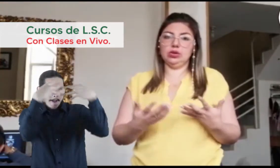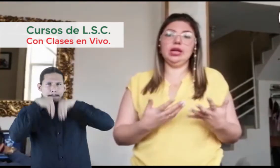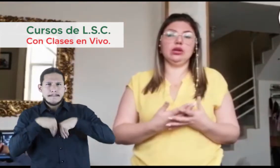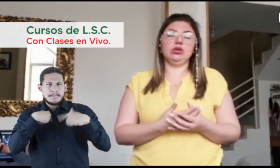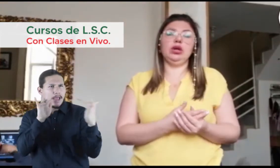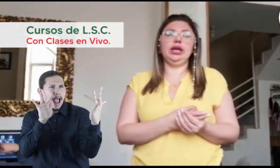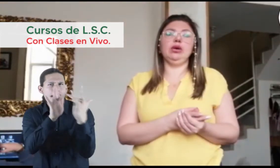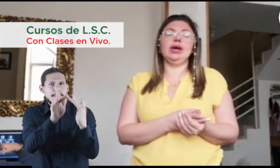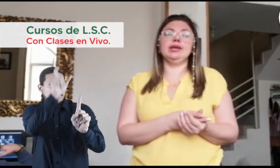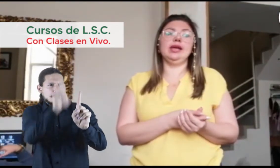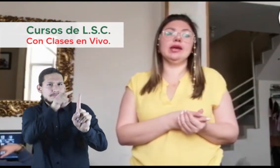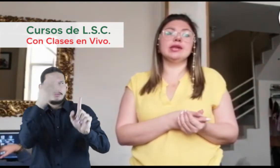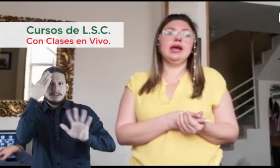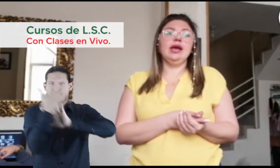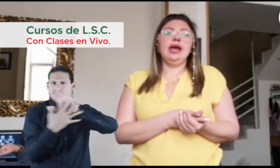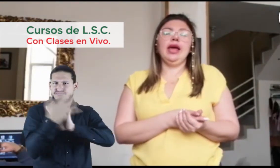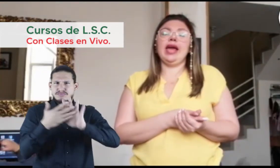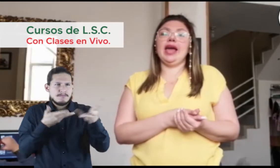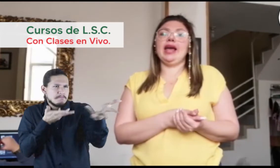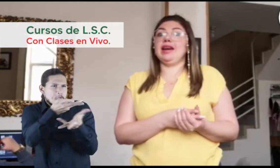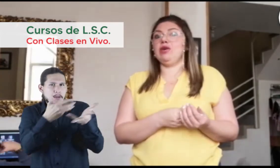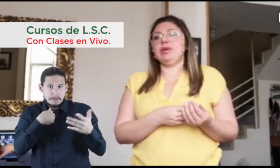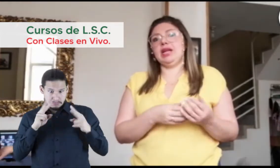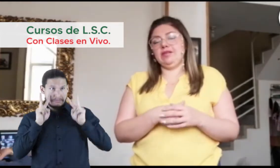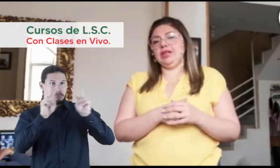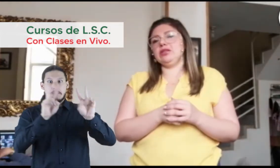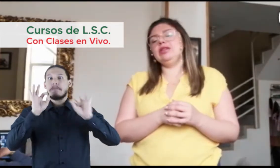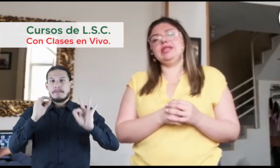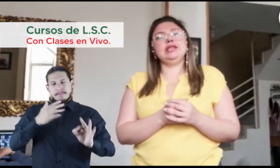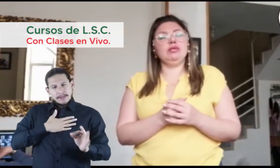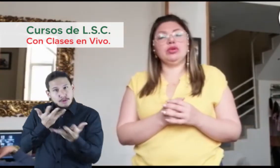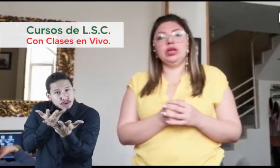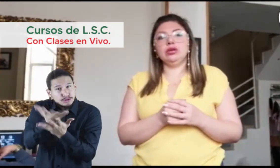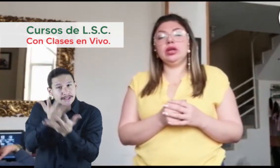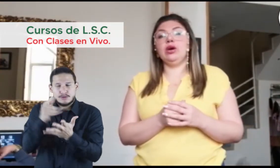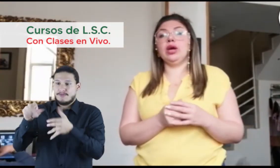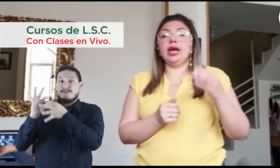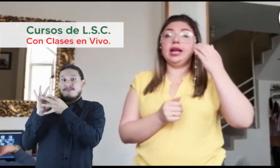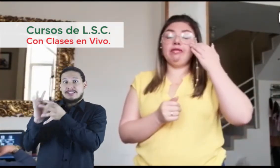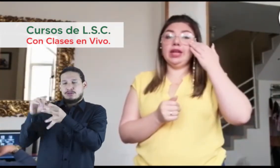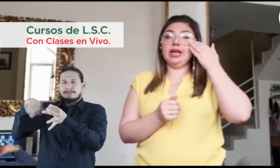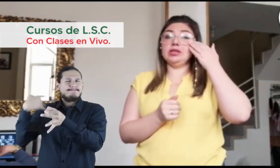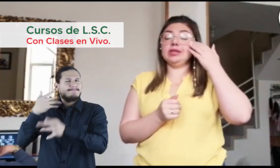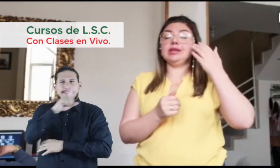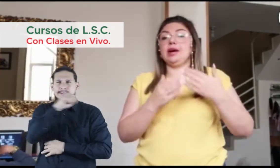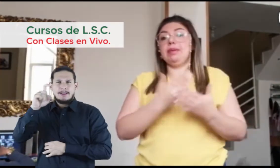contacto directo con la lengua de señas. Recomendaría apenas con el sí 100%, creo que la federación está